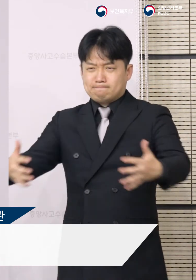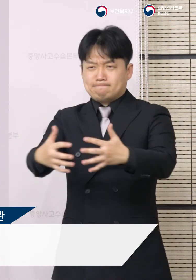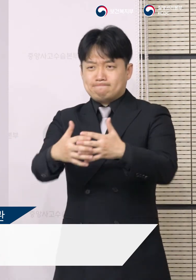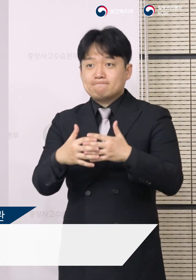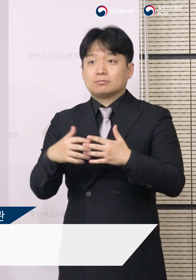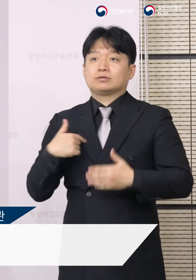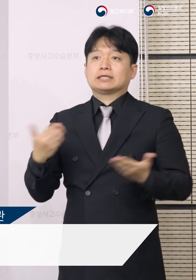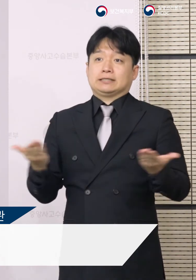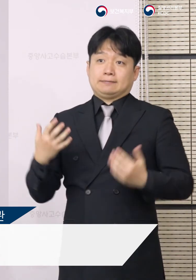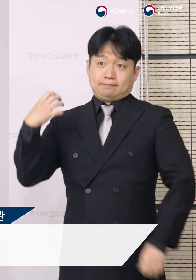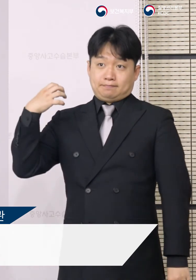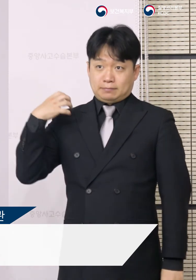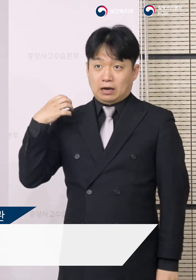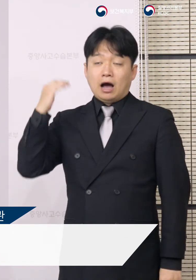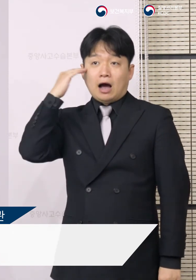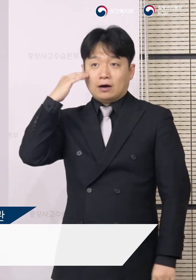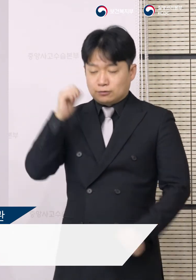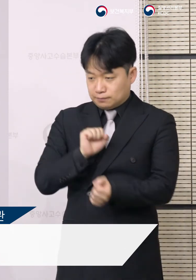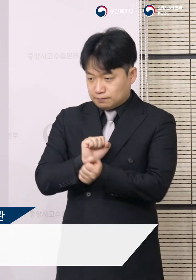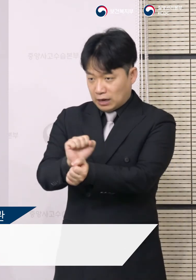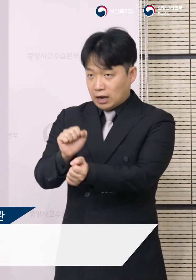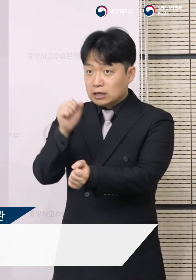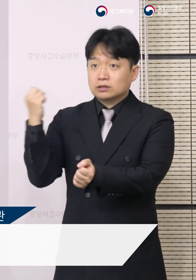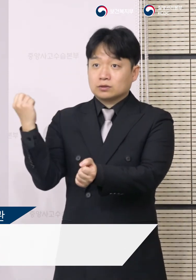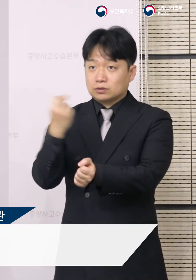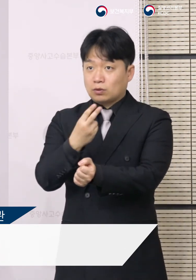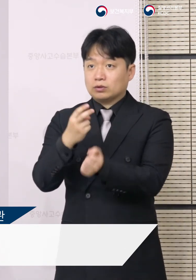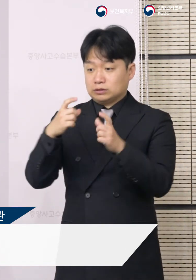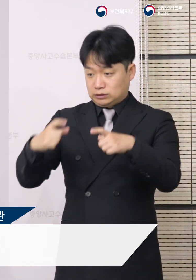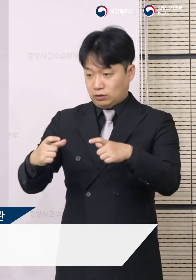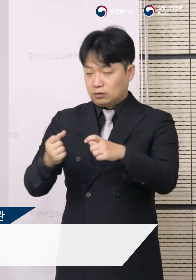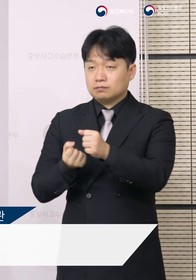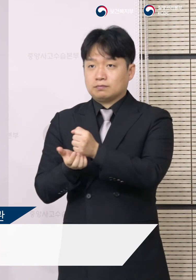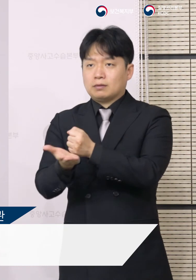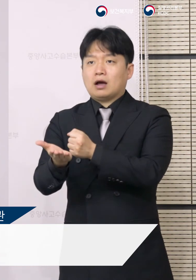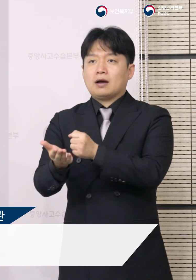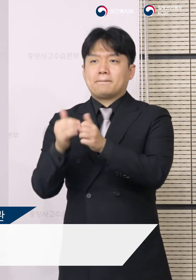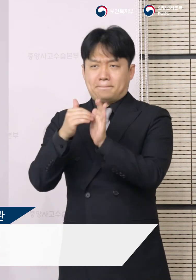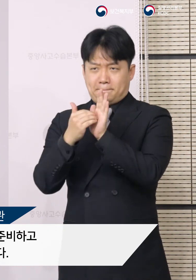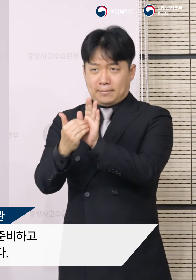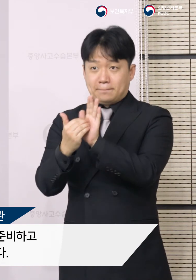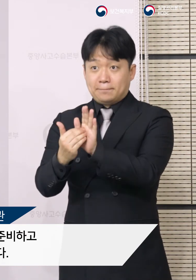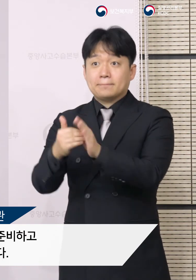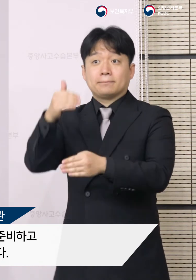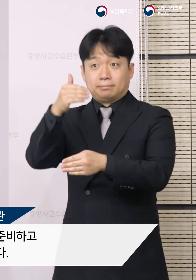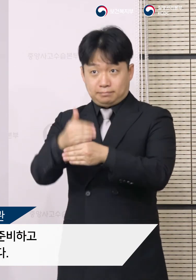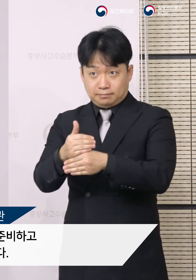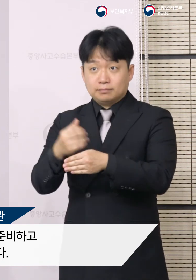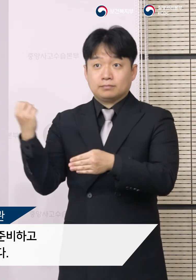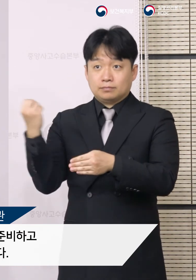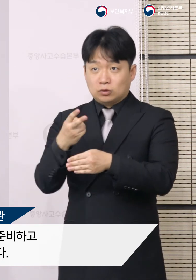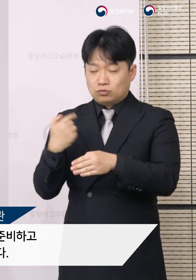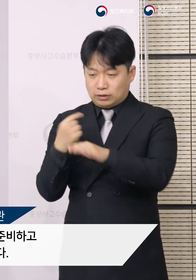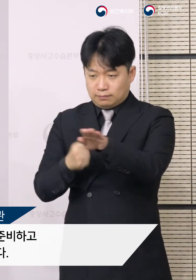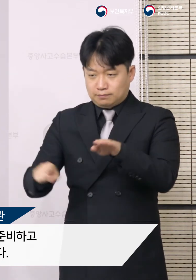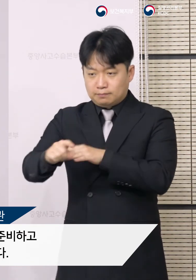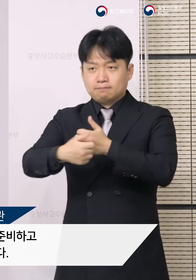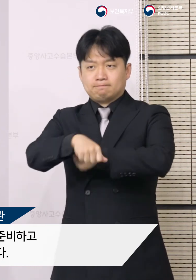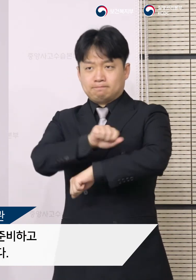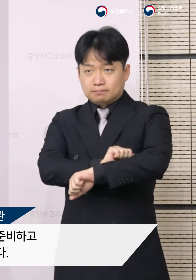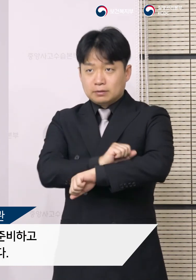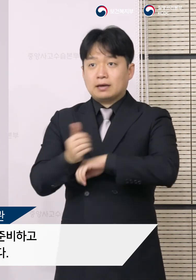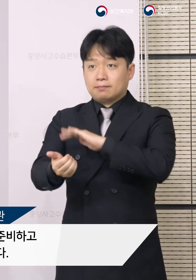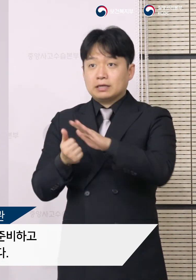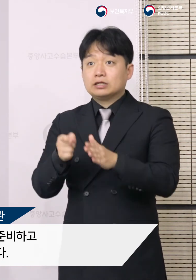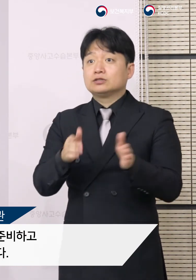노력을 다하여 코로나19의 국내 유입과 지역사회 전파를 차단하고 있으며 지역사회 유행에 대비한 선제적인